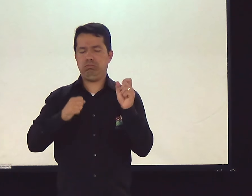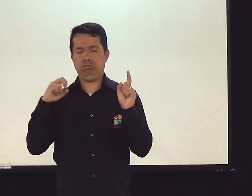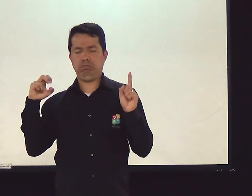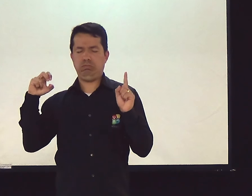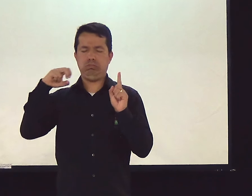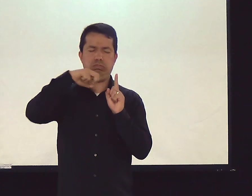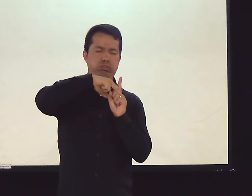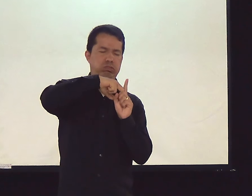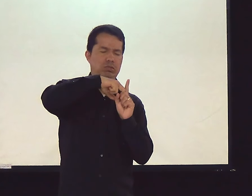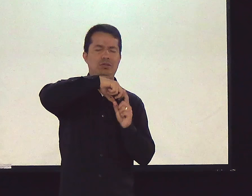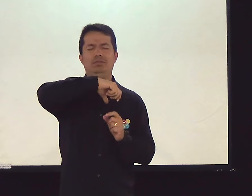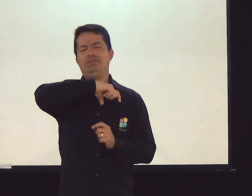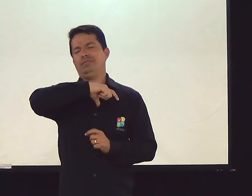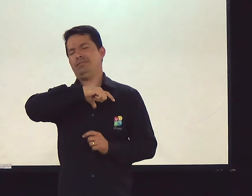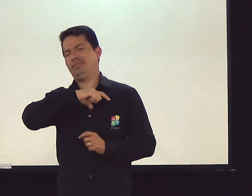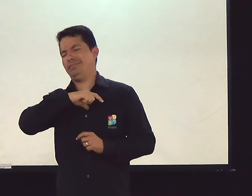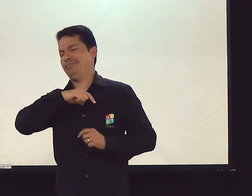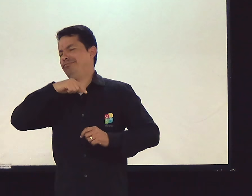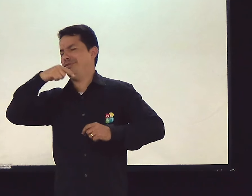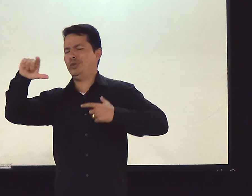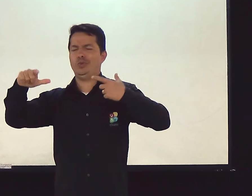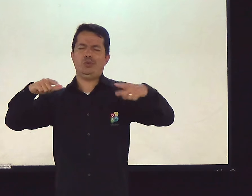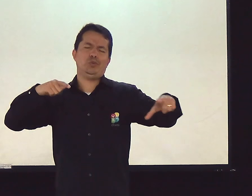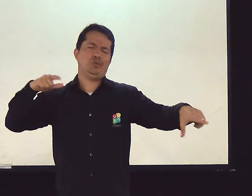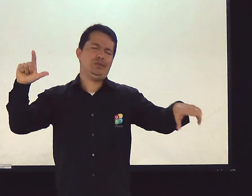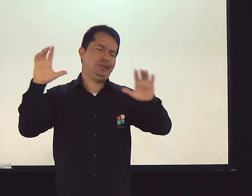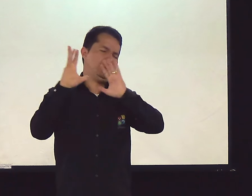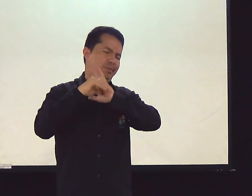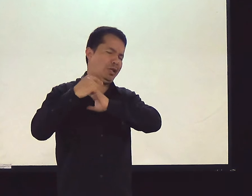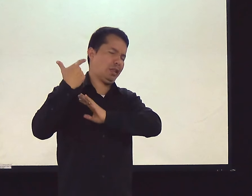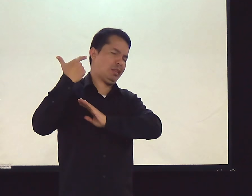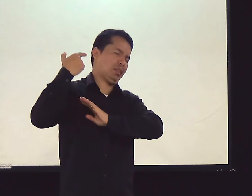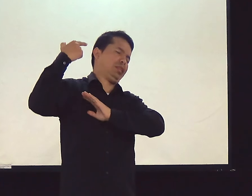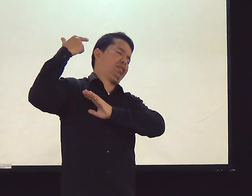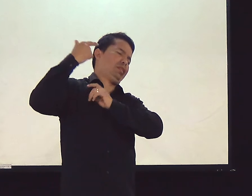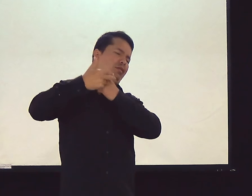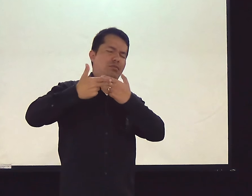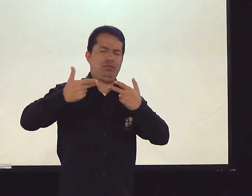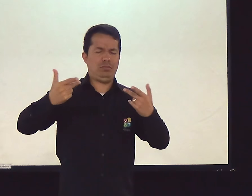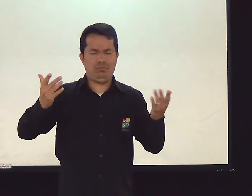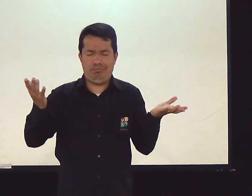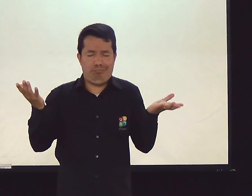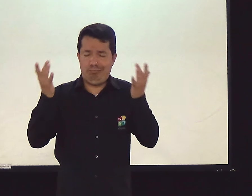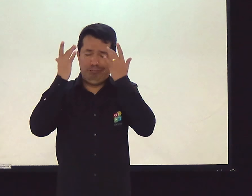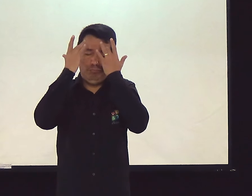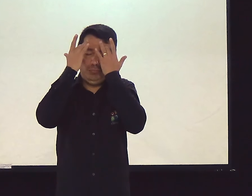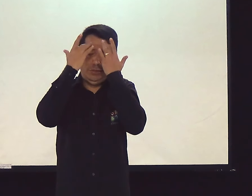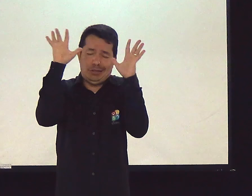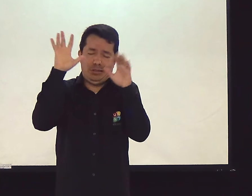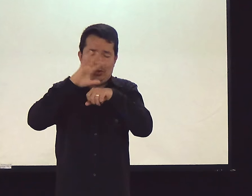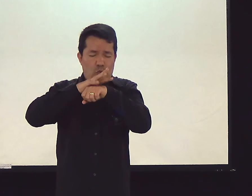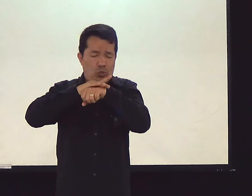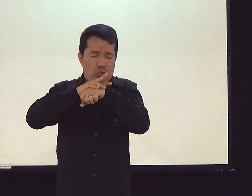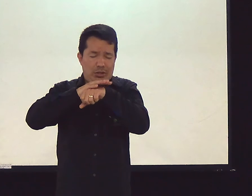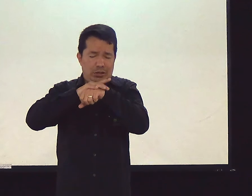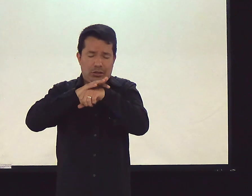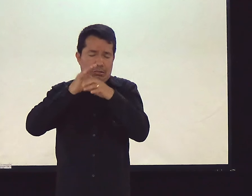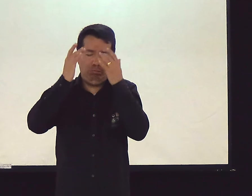Pode ser um acidente. Ou tantas outras situações. Pode ser um assalto. Não sei. Pode ser uma